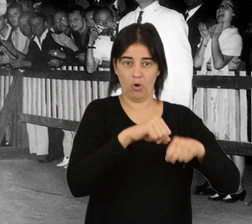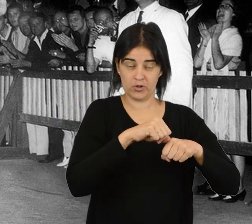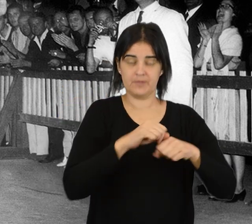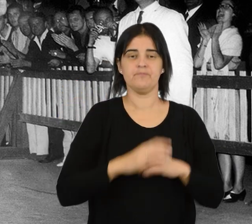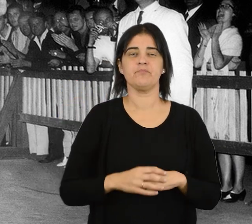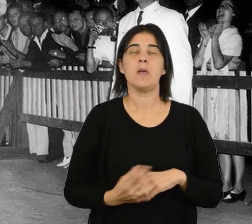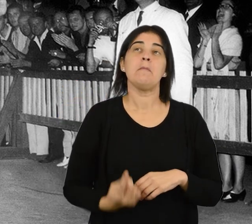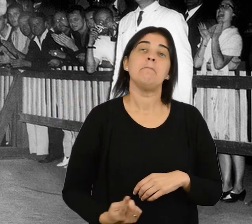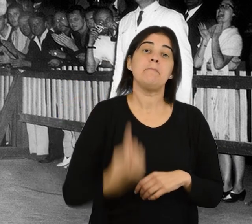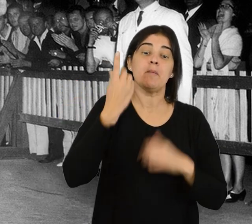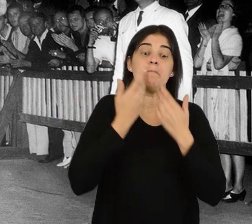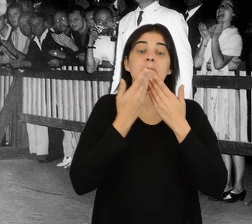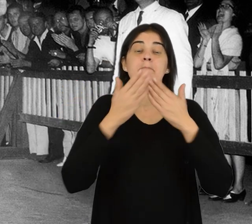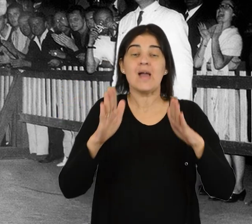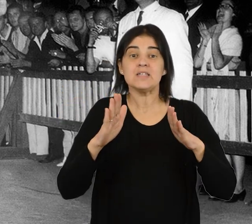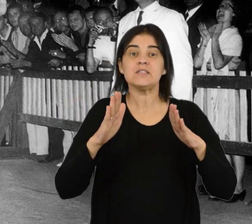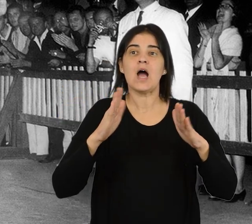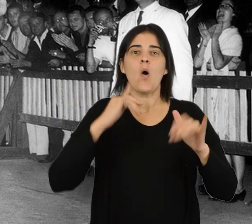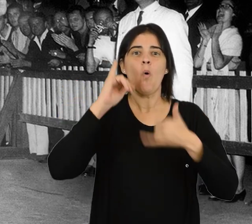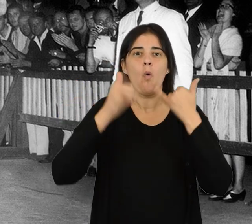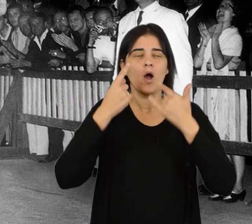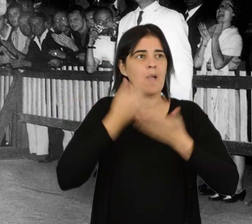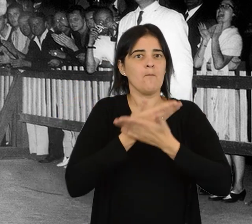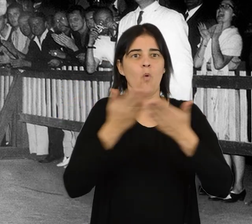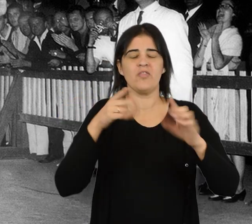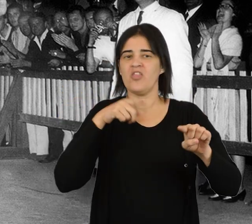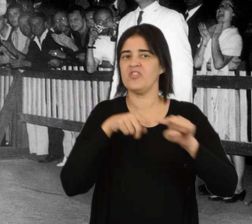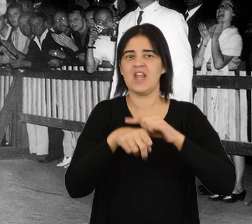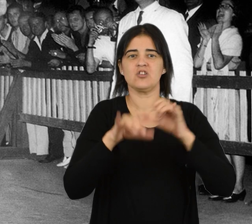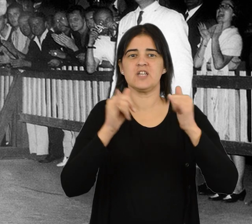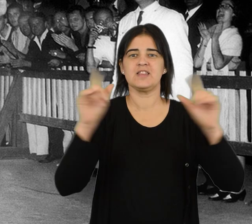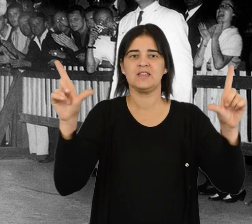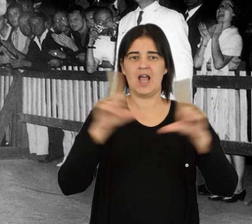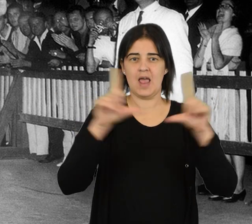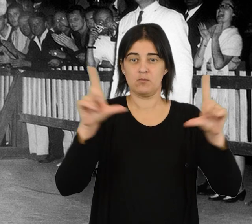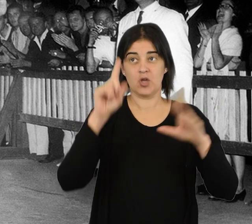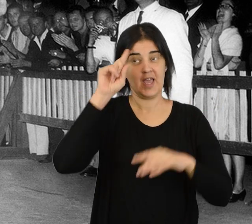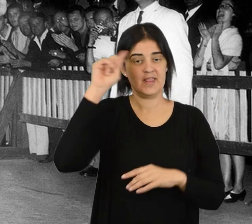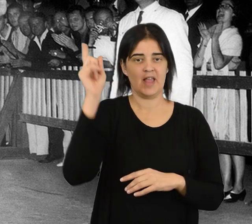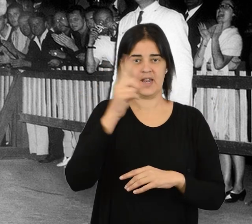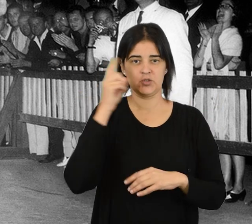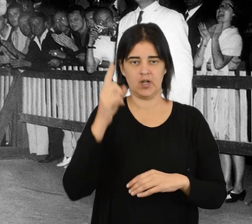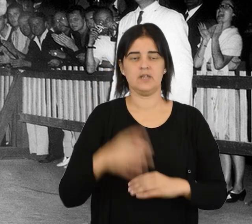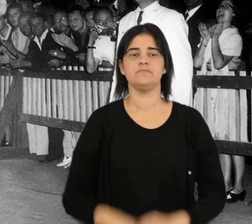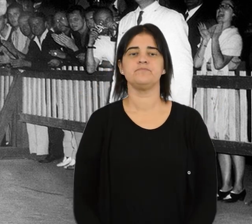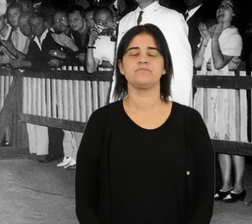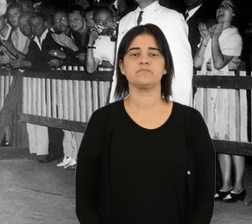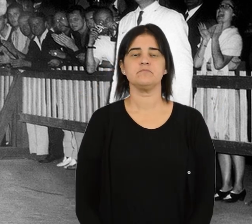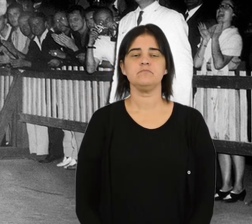Serían los primeros juegos en ser transmitidos en forma directa por la televisión internacional.